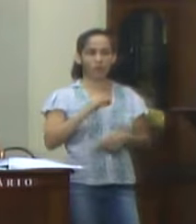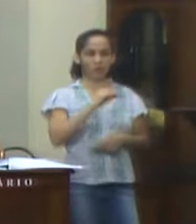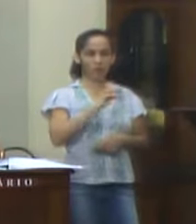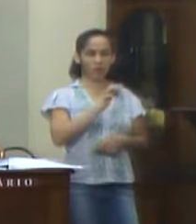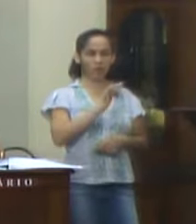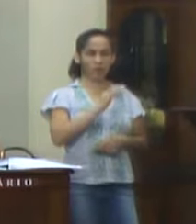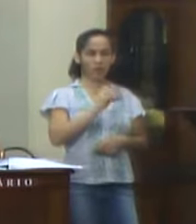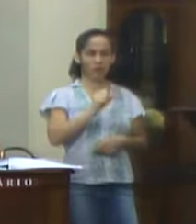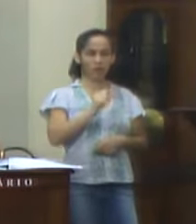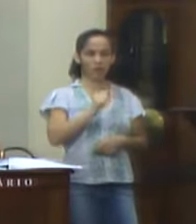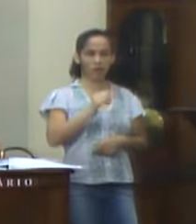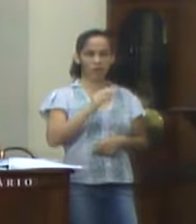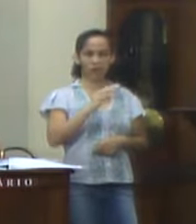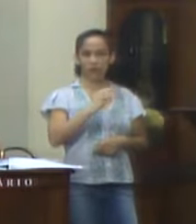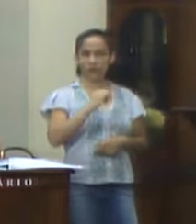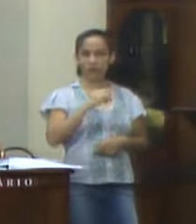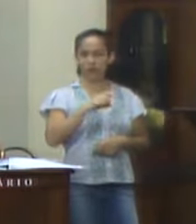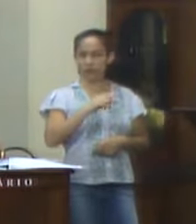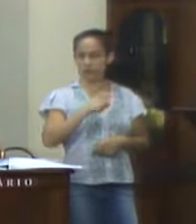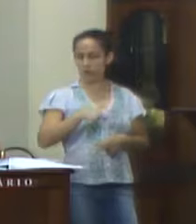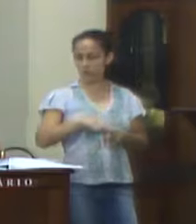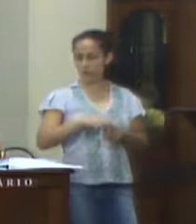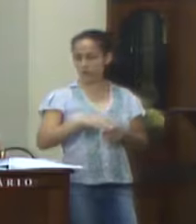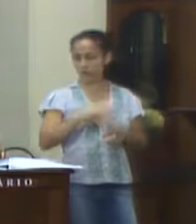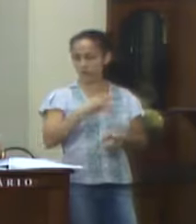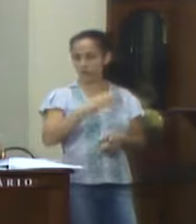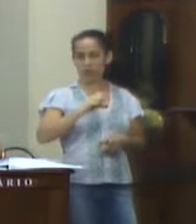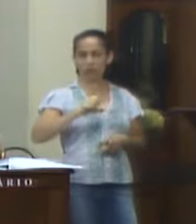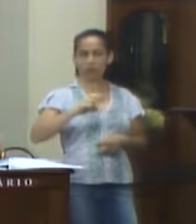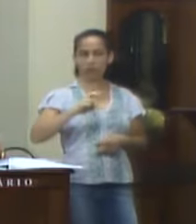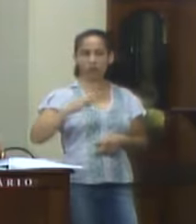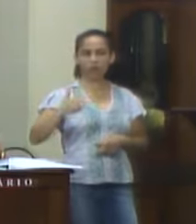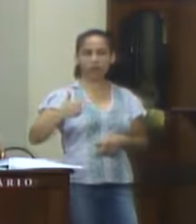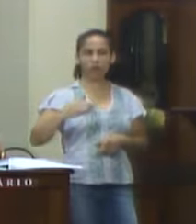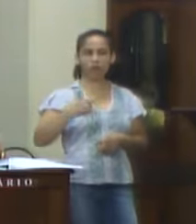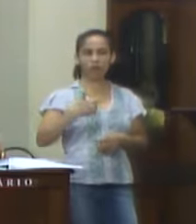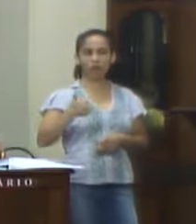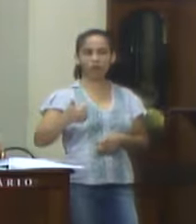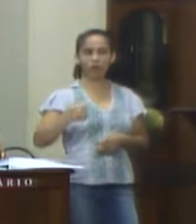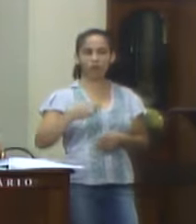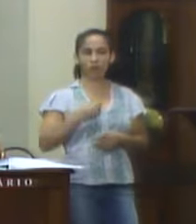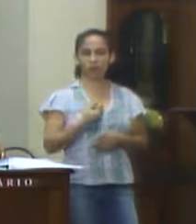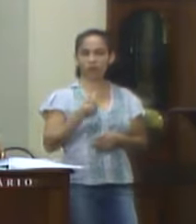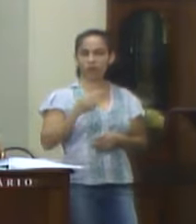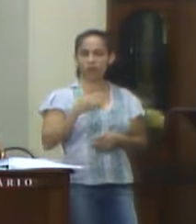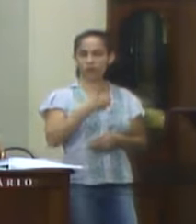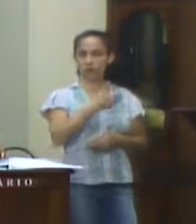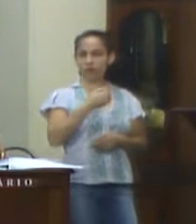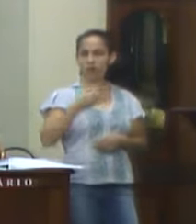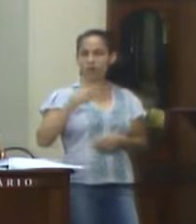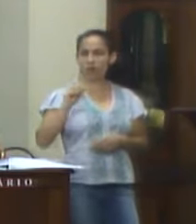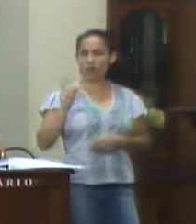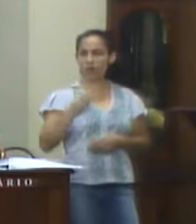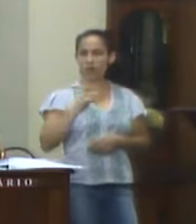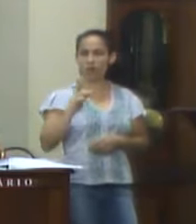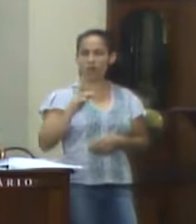Atividade, 1.009, Código 881545121, com o valor de 100 mil reais.